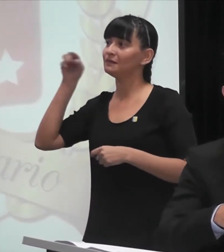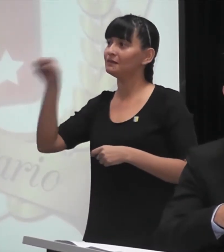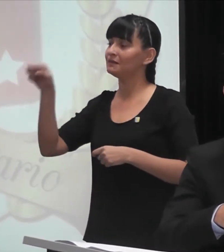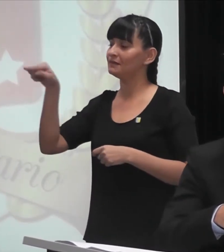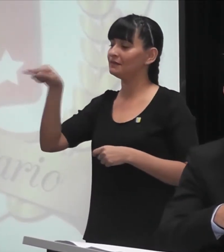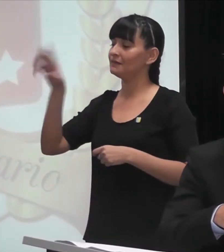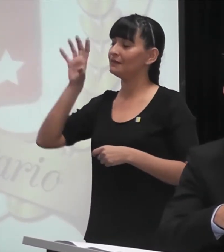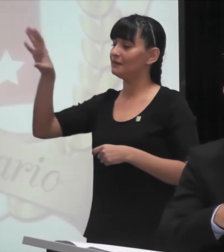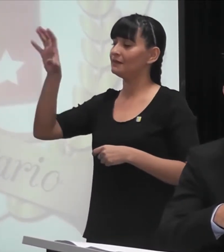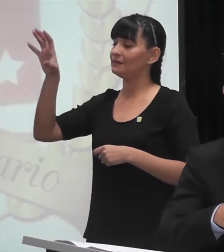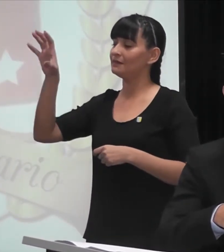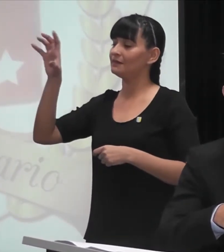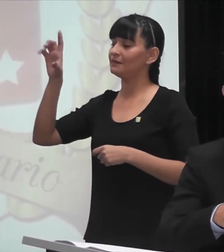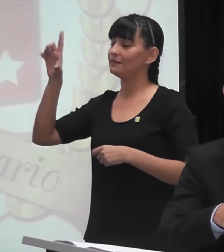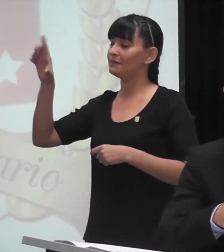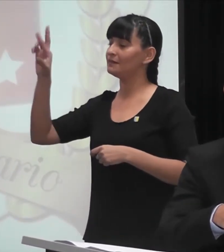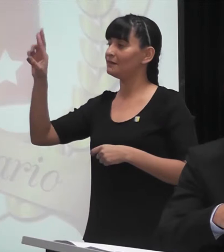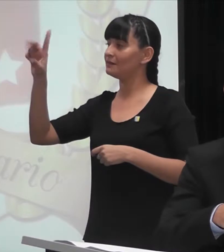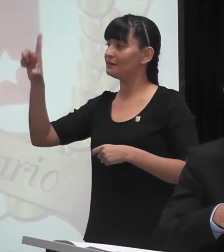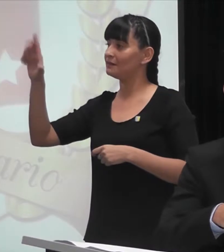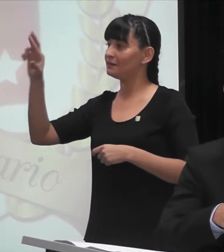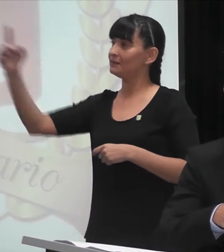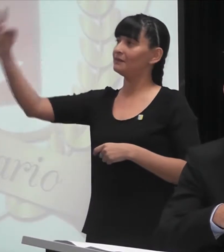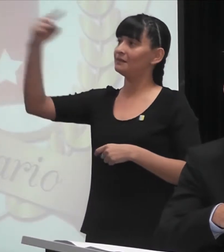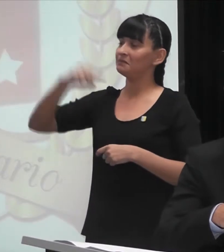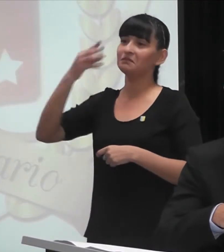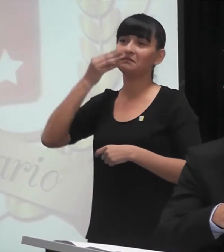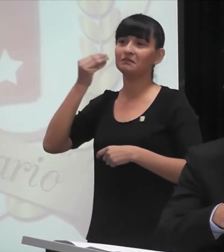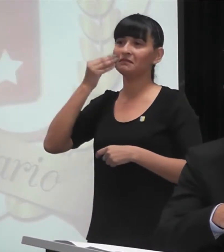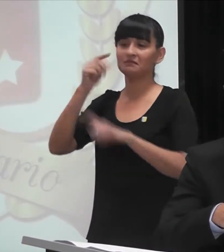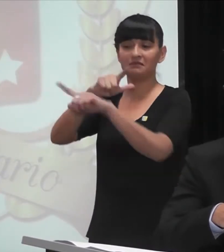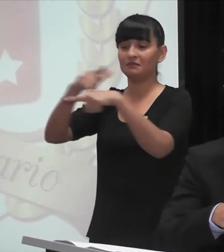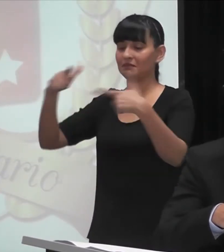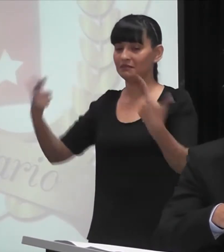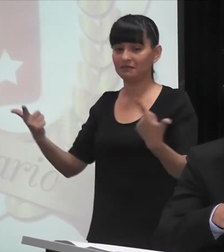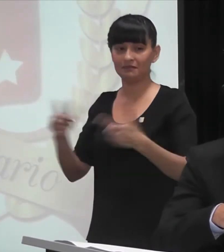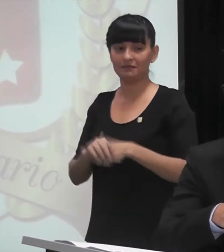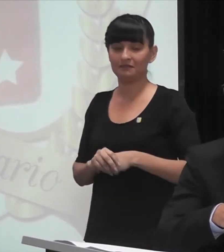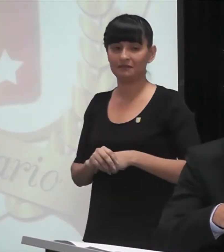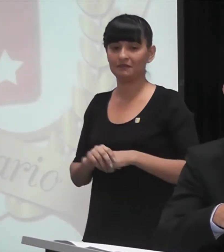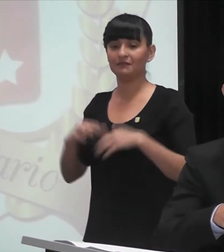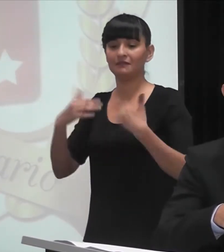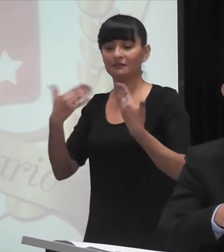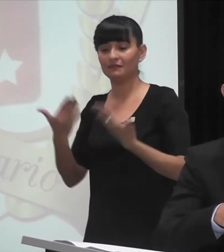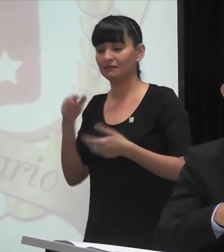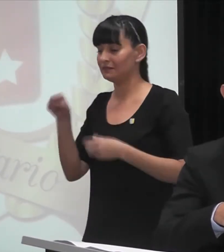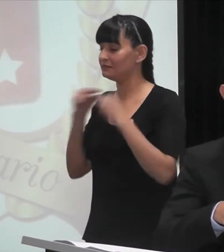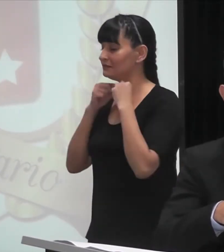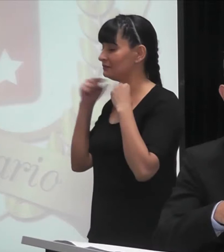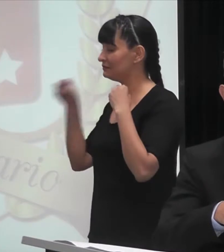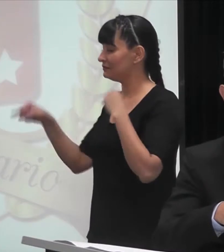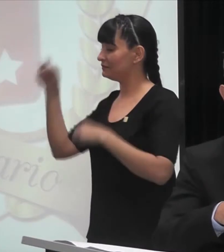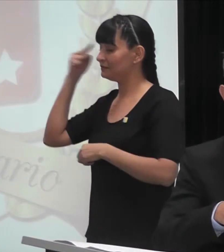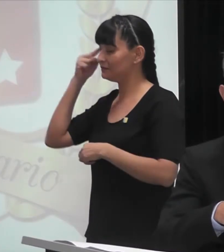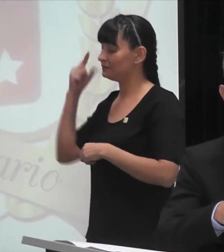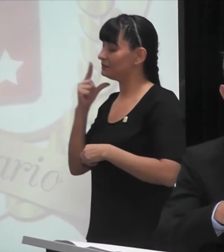Rioja. No había profesores de inglés en Sestén. Y en una ocasión, el padre Mustaquio, tomando café